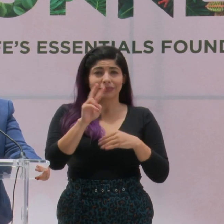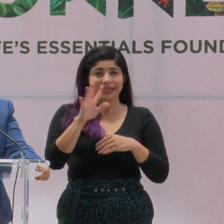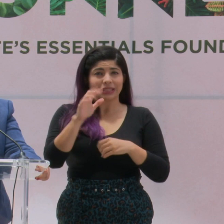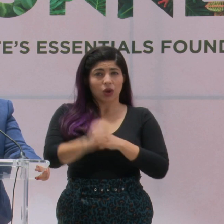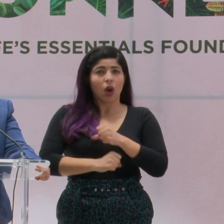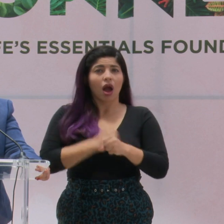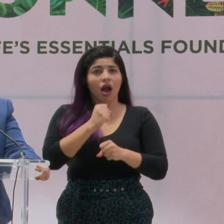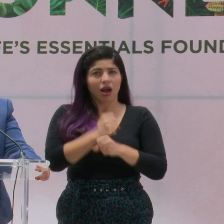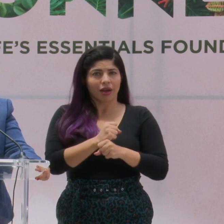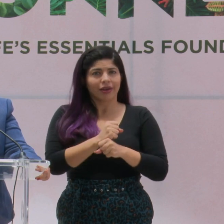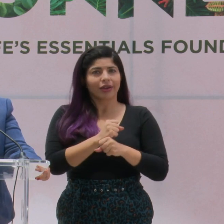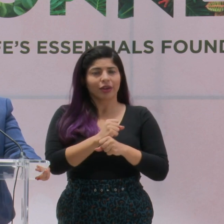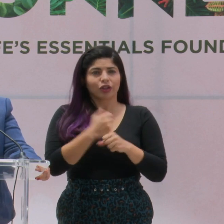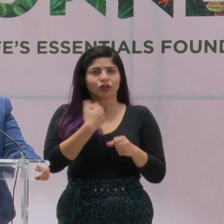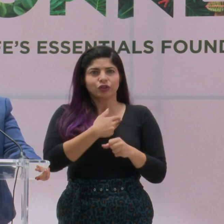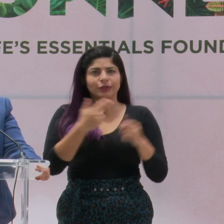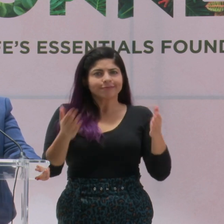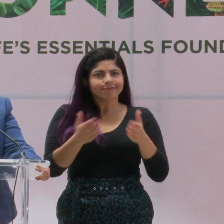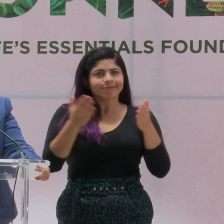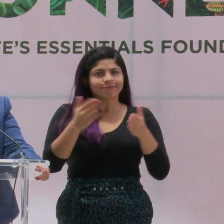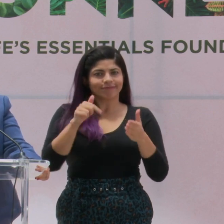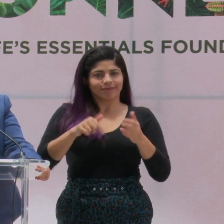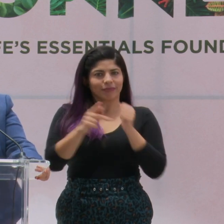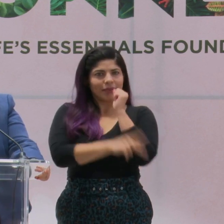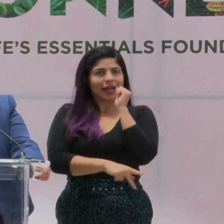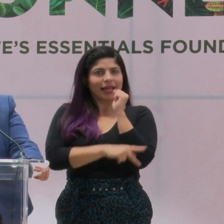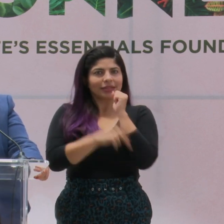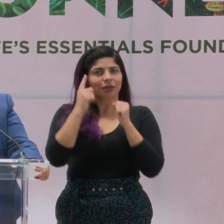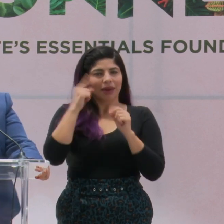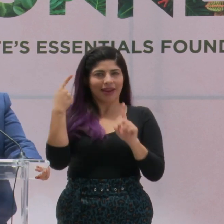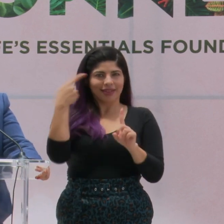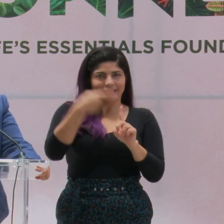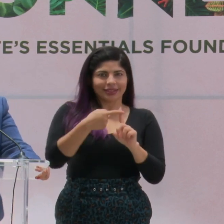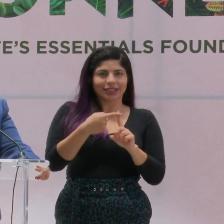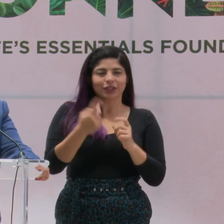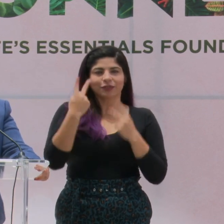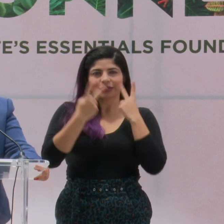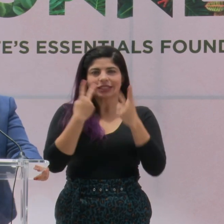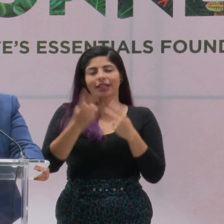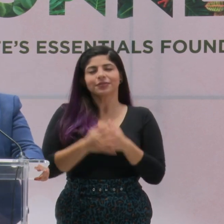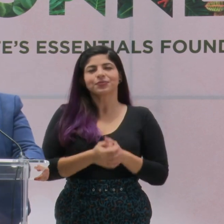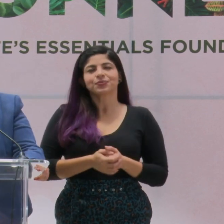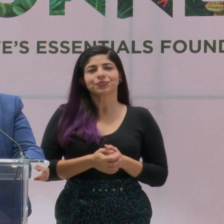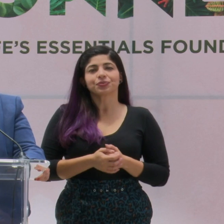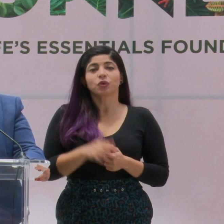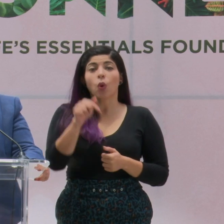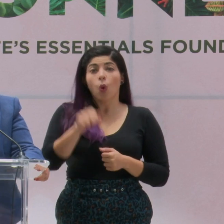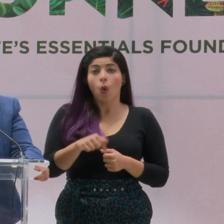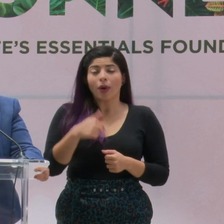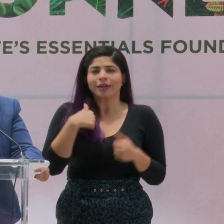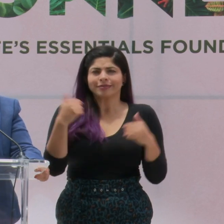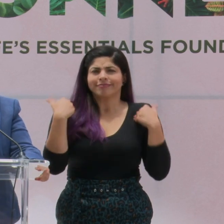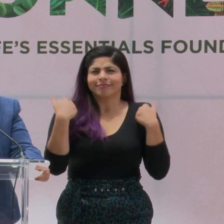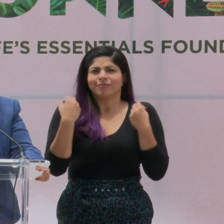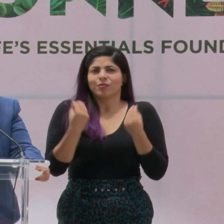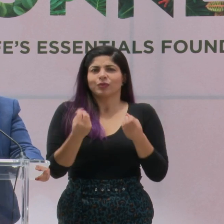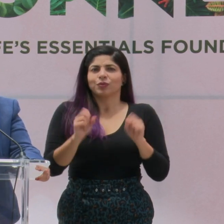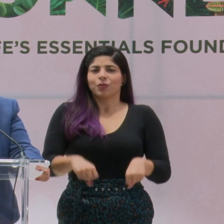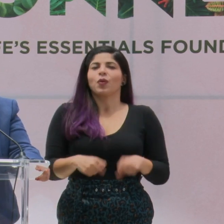años que tenemos de promover nuestro destino. Hoy, me complace mucho